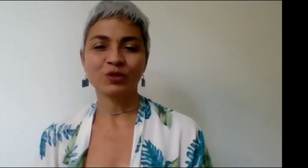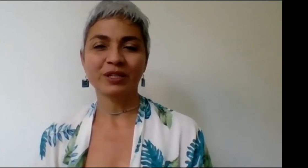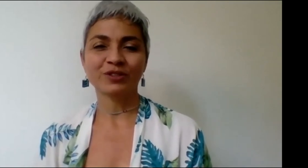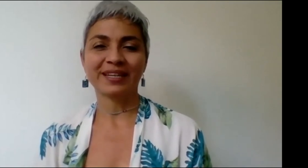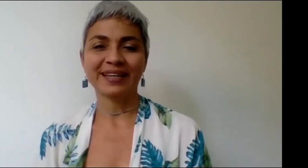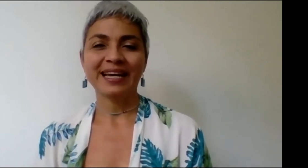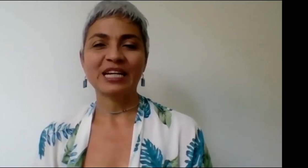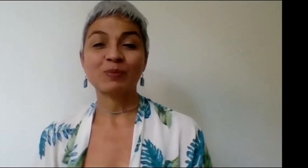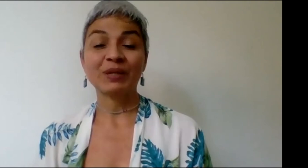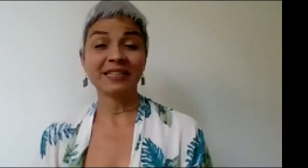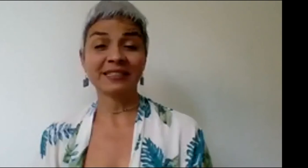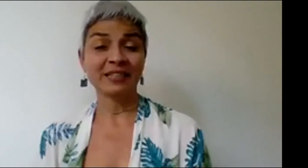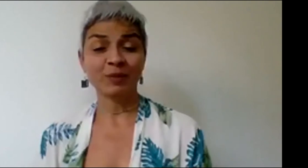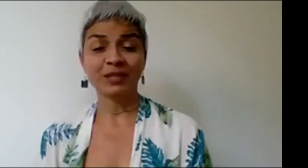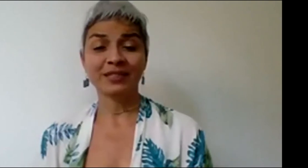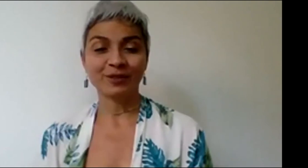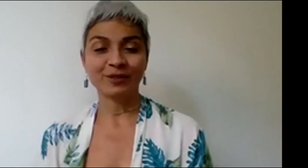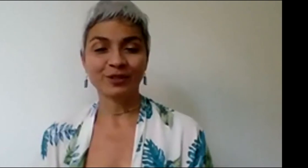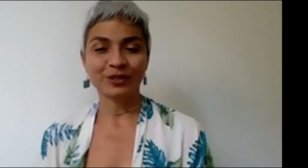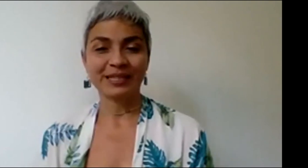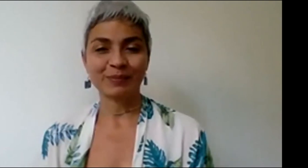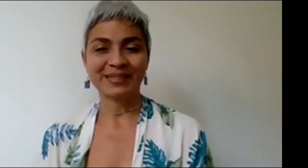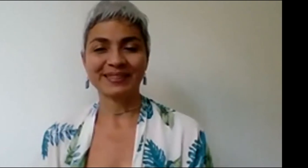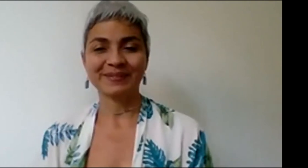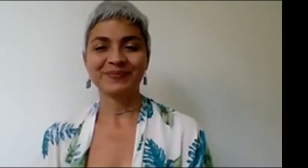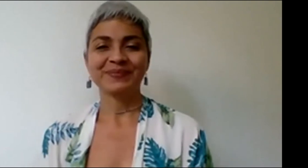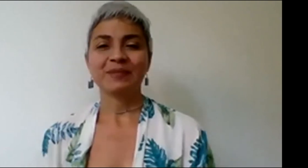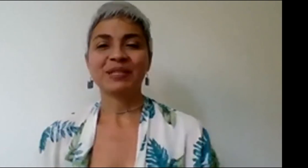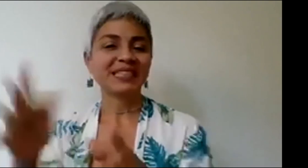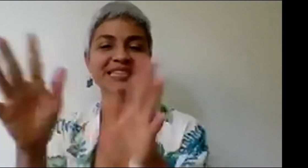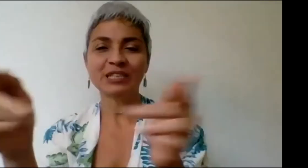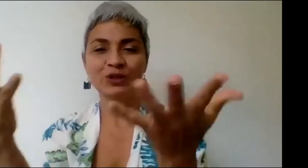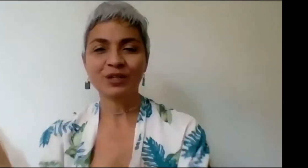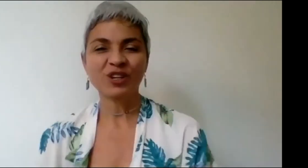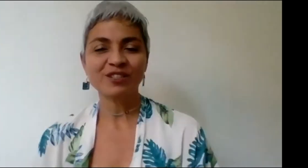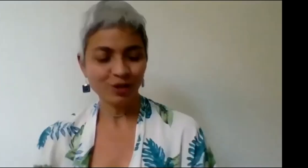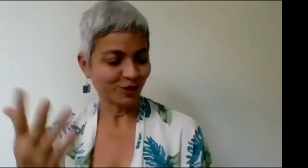muchos de los que aspiran a ser intérpretes y de los que son intérpretes. Te presentas así cortico, ¿quién sos?